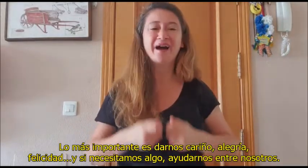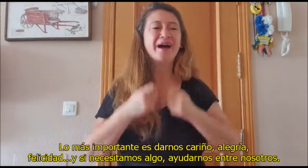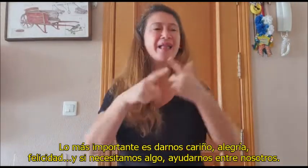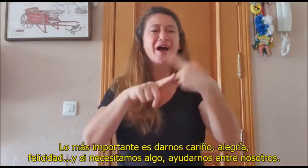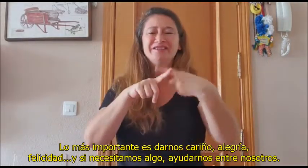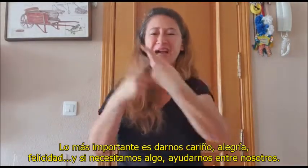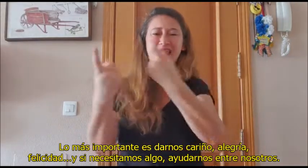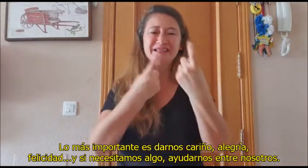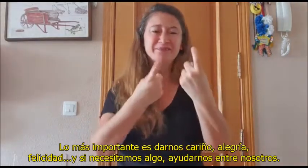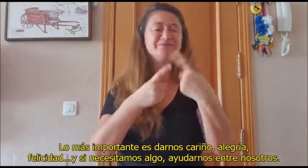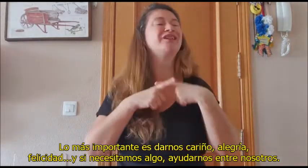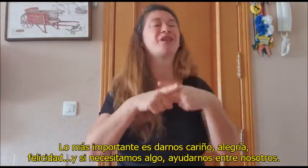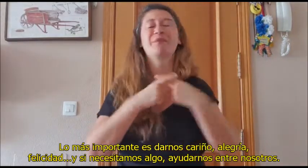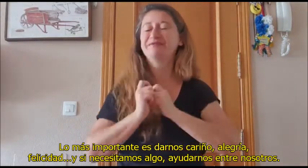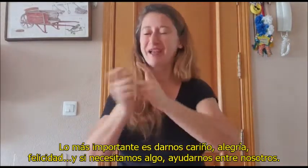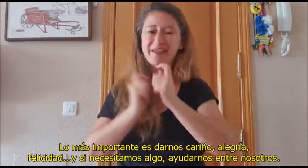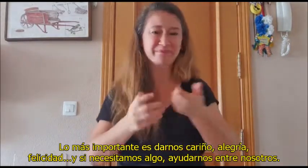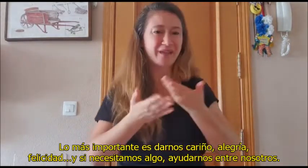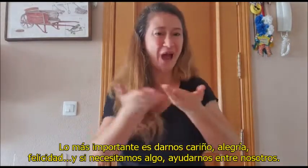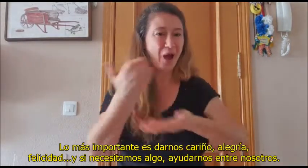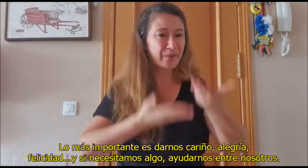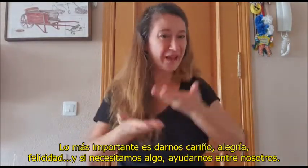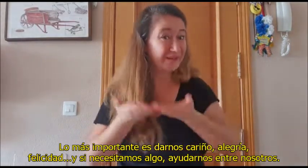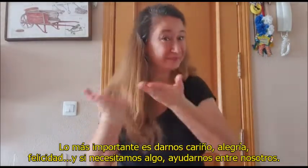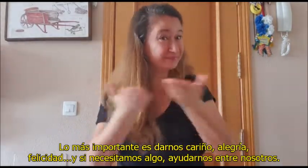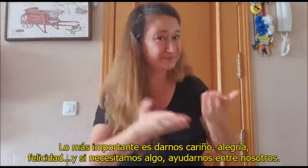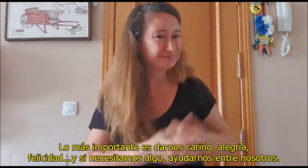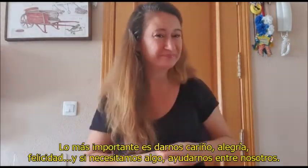y, si necesitamos algo, ayudarnos entre nosotros.